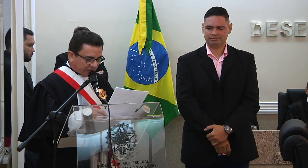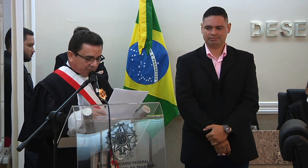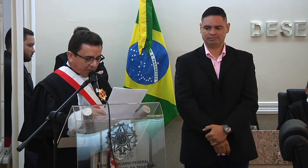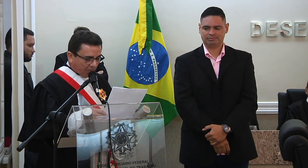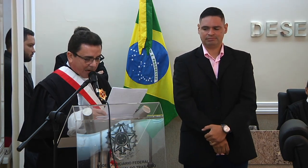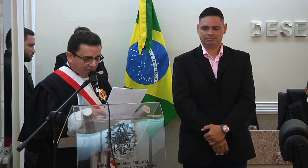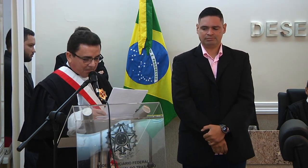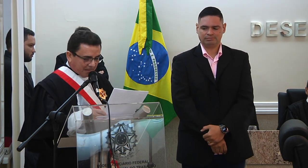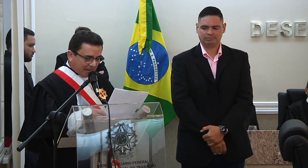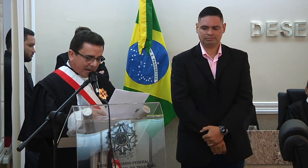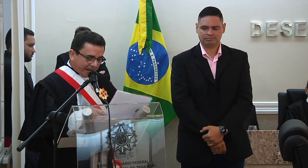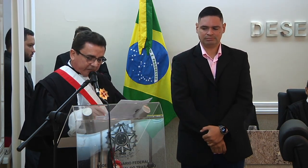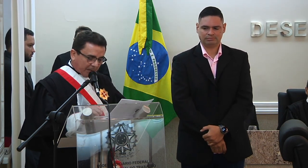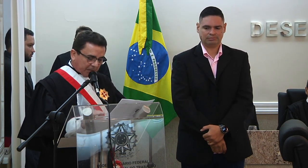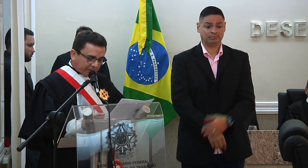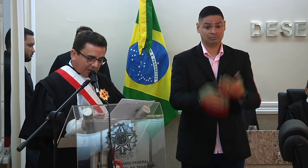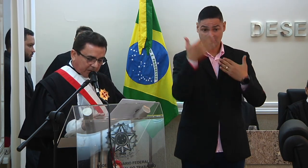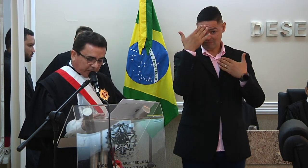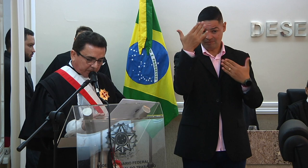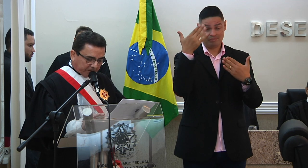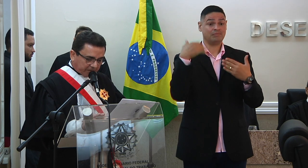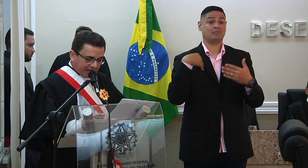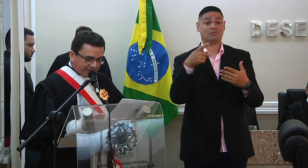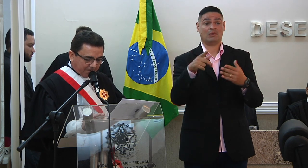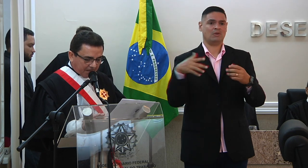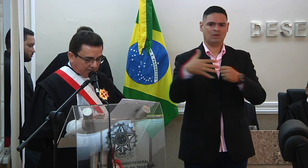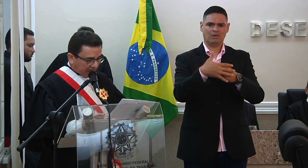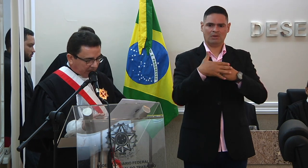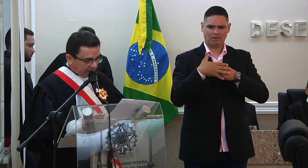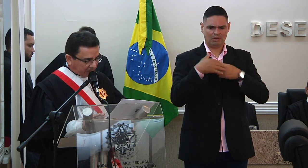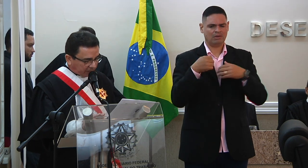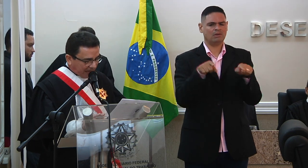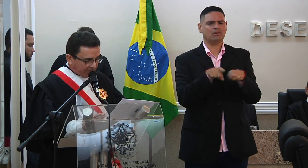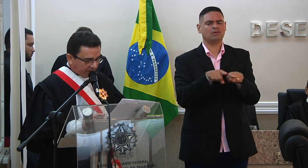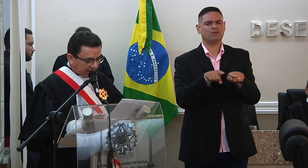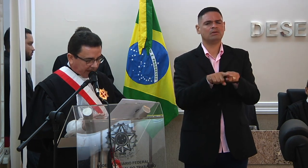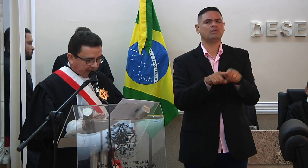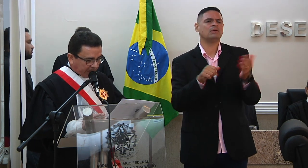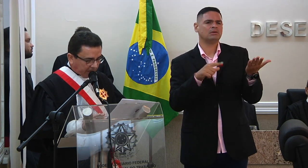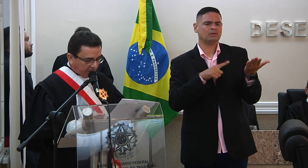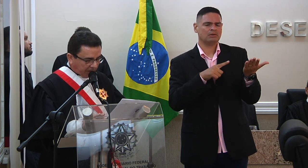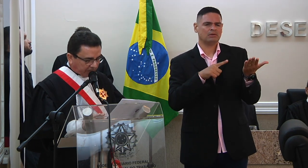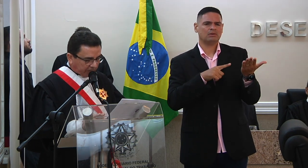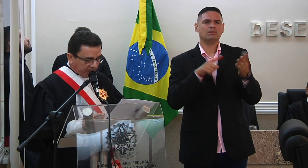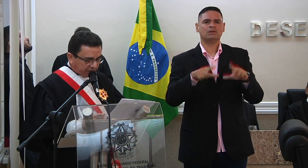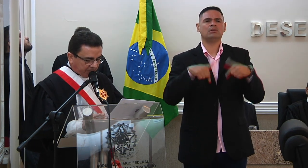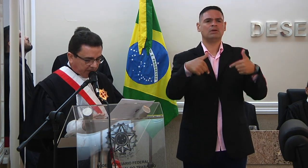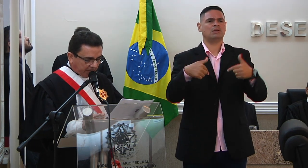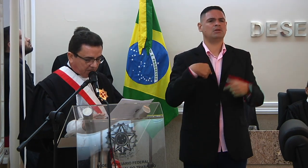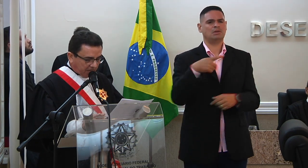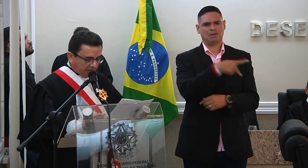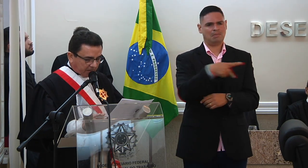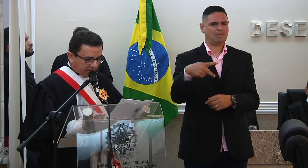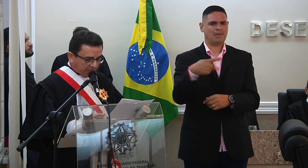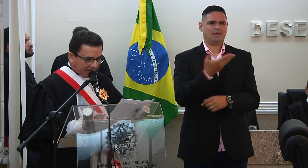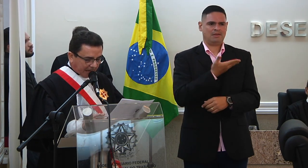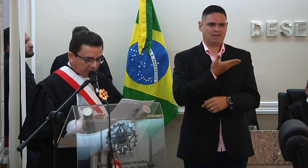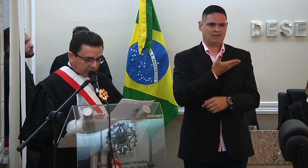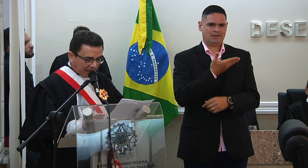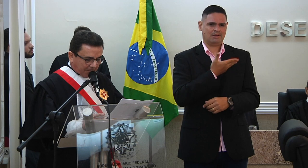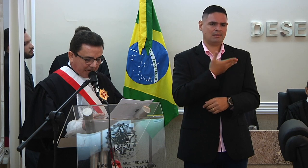agradeço por igual a recepção a mim dispensada pelo incansável e aguerrido presidente e amigo